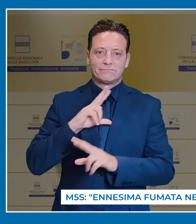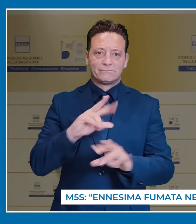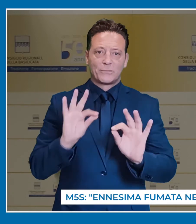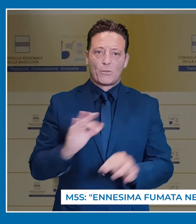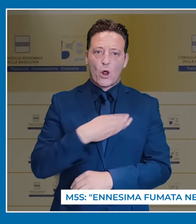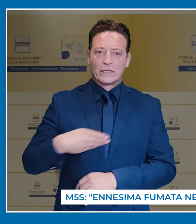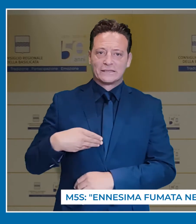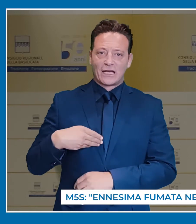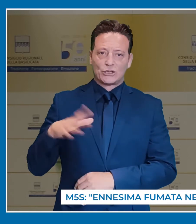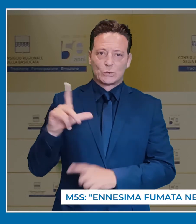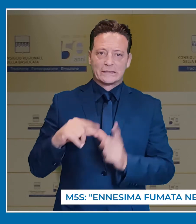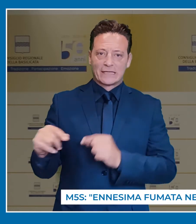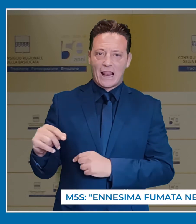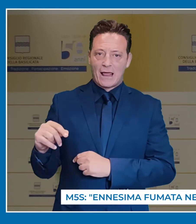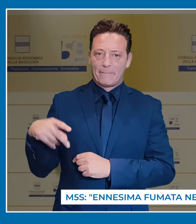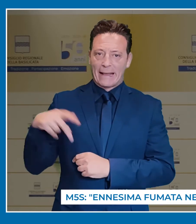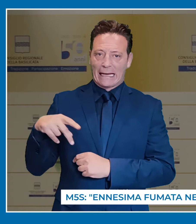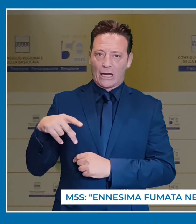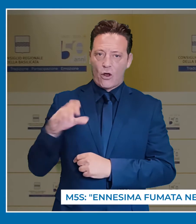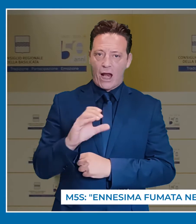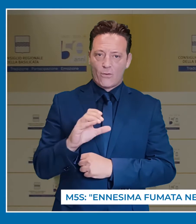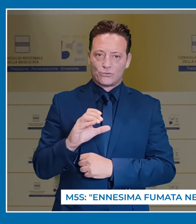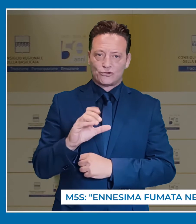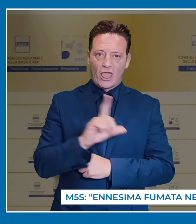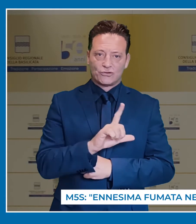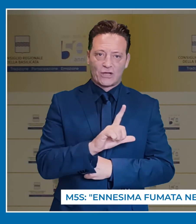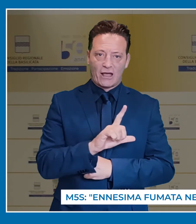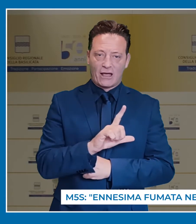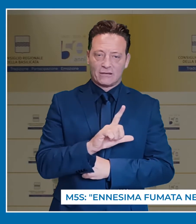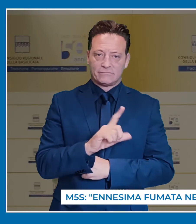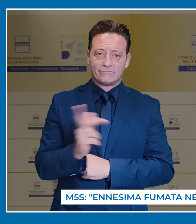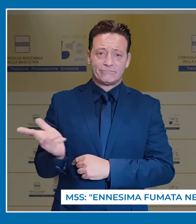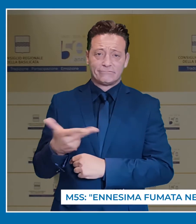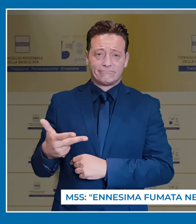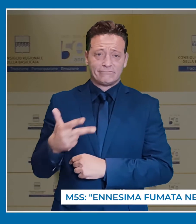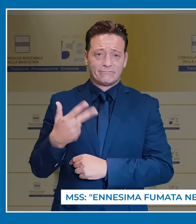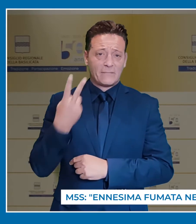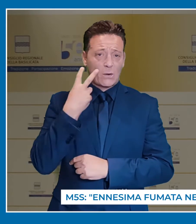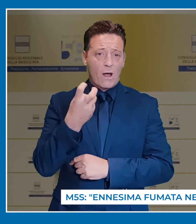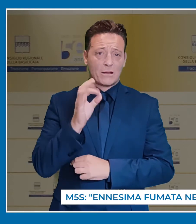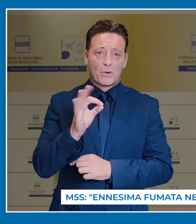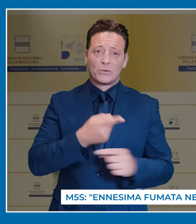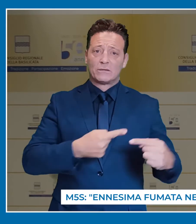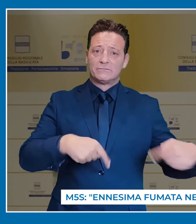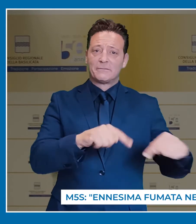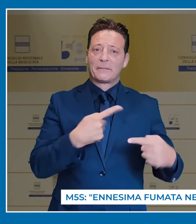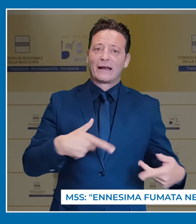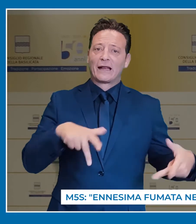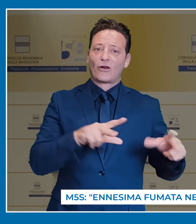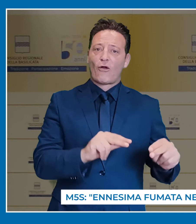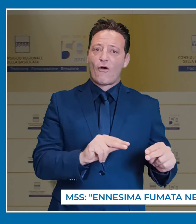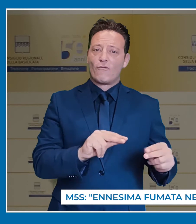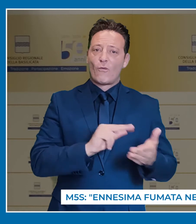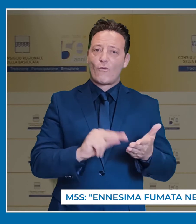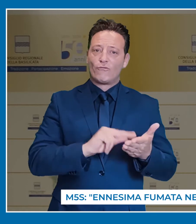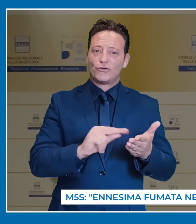affermano i consiglieri del Movimento 5 Stelle, Perrino, Carlucci e Leggeri, riferendosi alla seduta congiunta